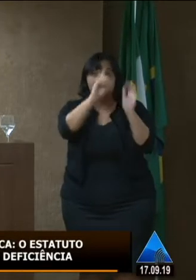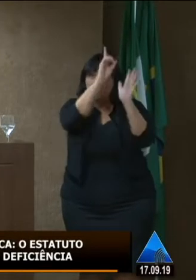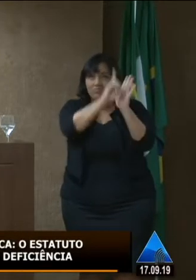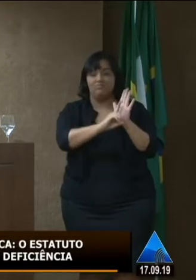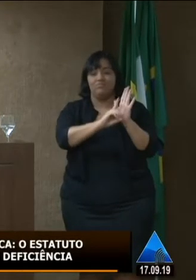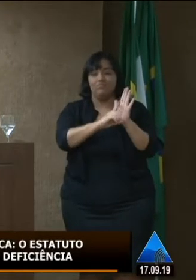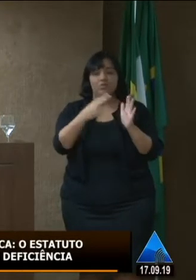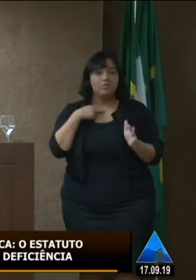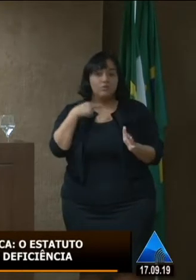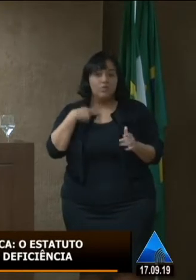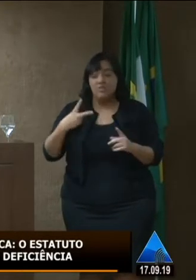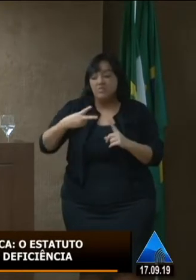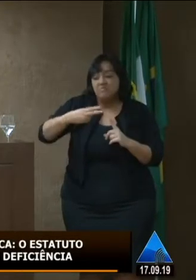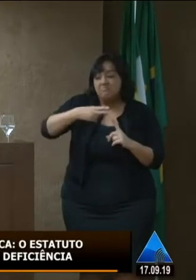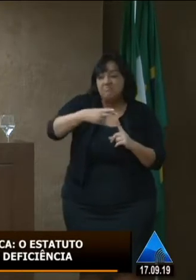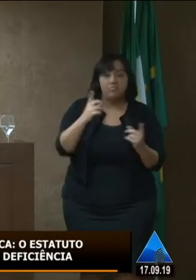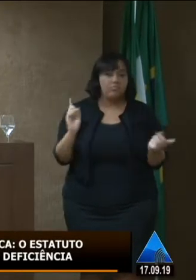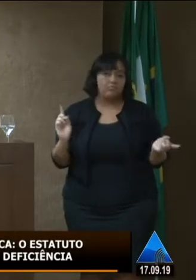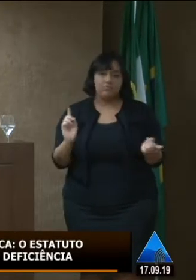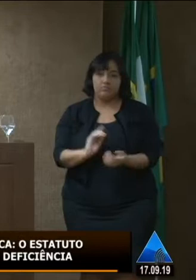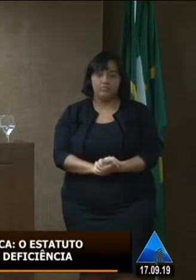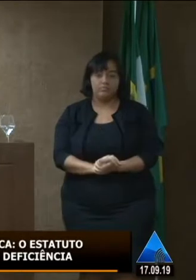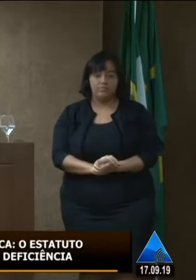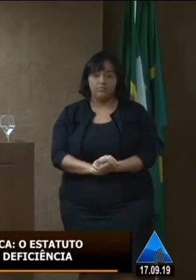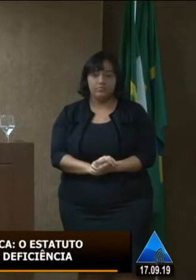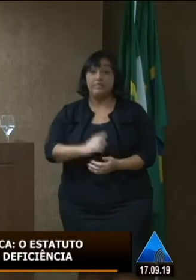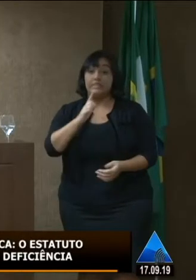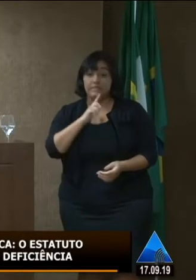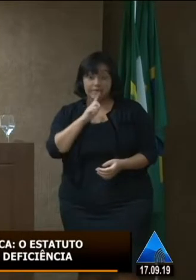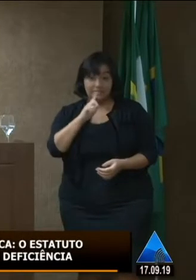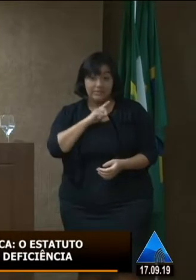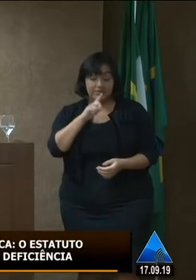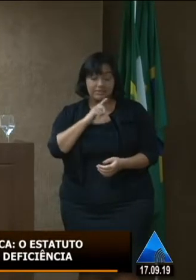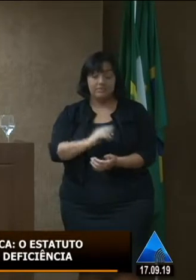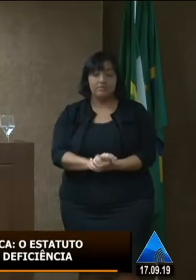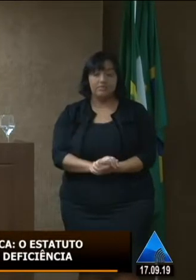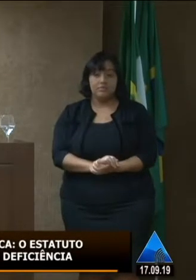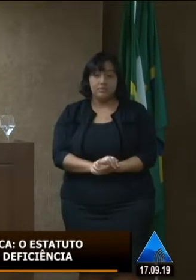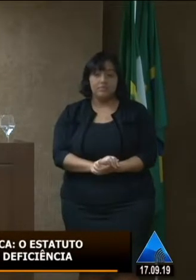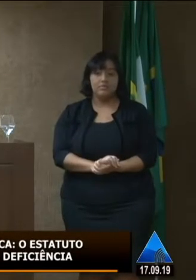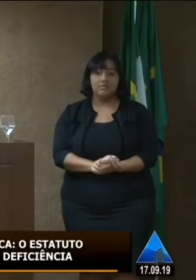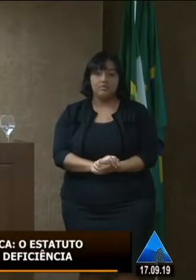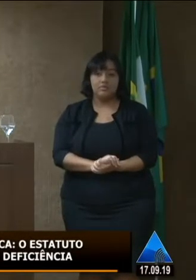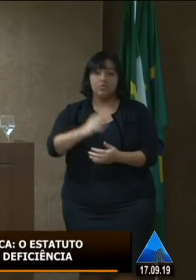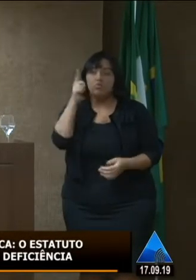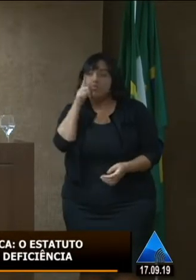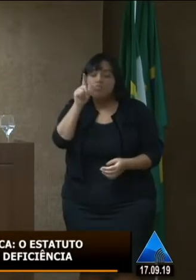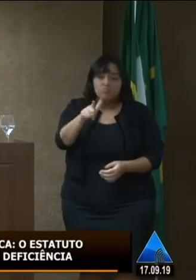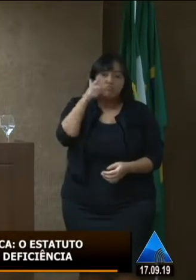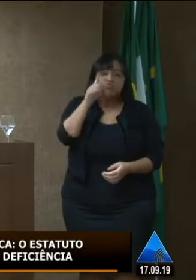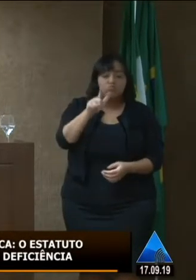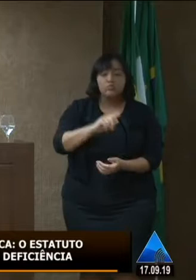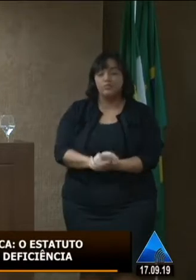não pode cortar esse direito de ninguém tem que estar tem que ir tem que ir atrás eu costumo dizer